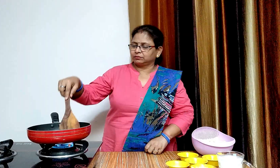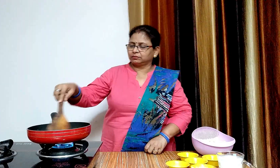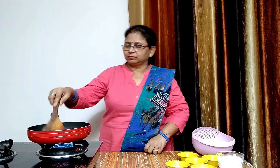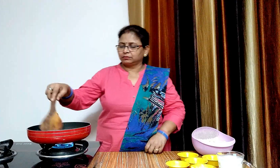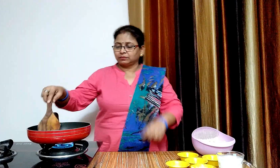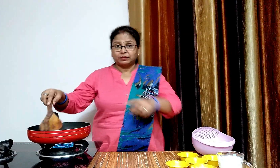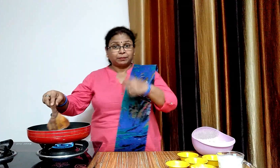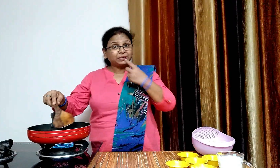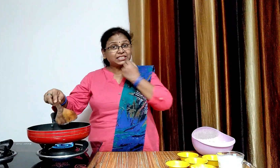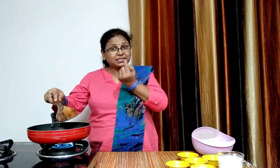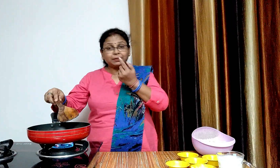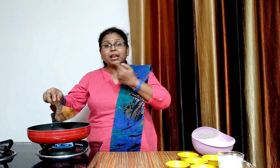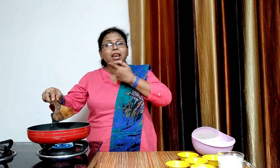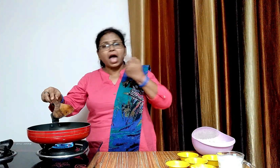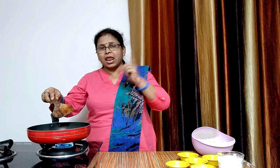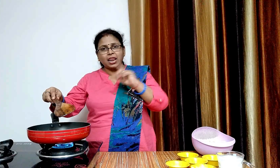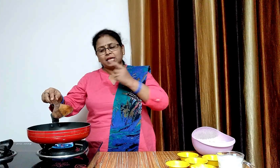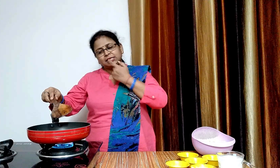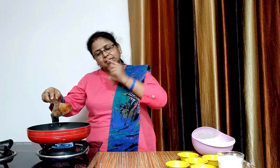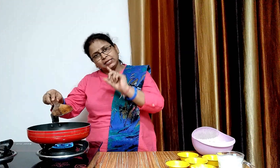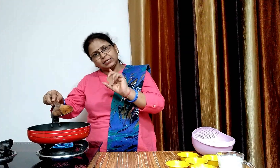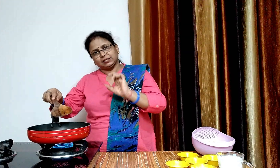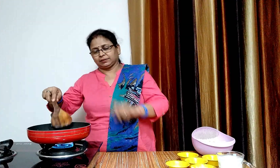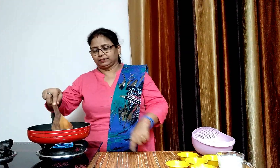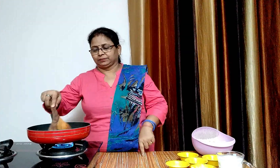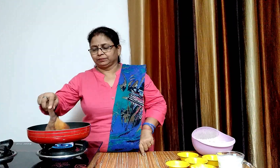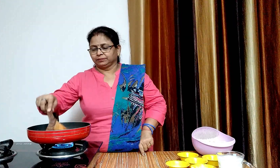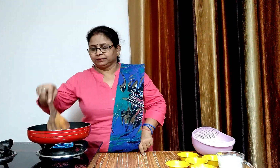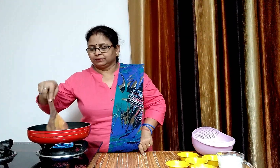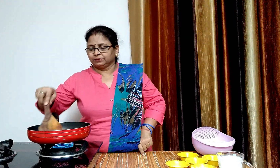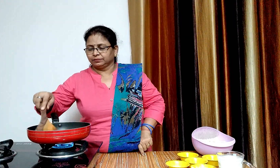ध्यान रहे लेसन को में ज्यादर फ्रैनी करना है बस सफेध ही रखना है